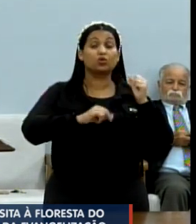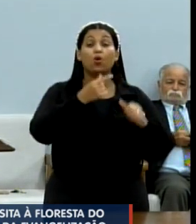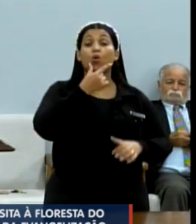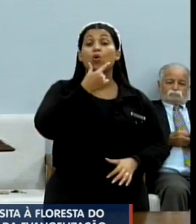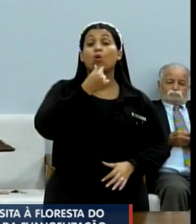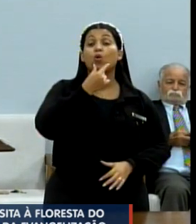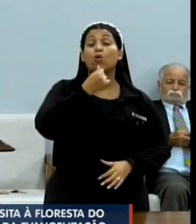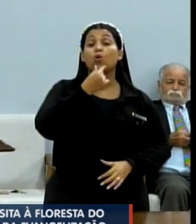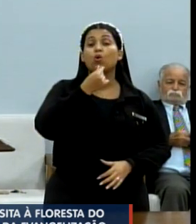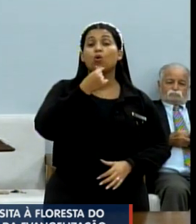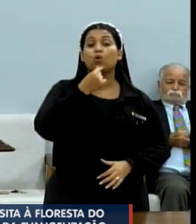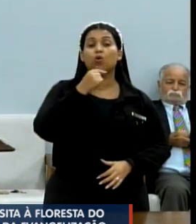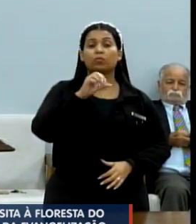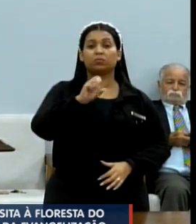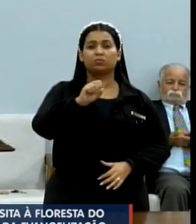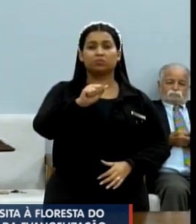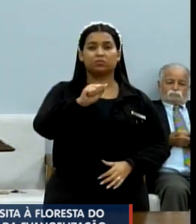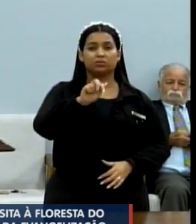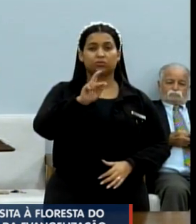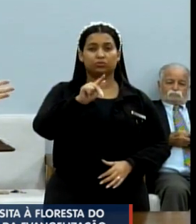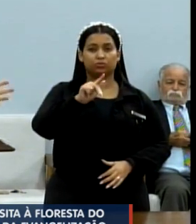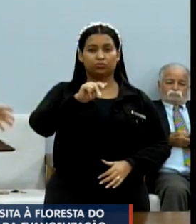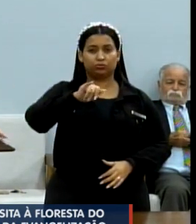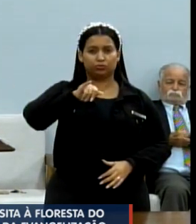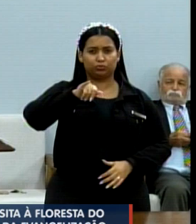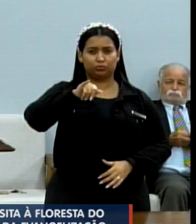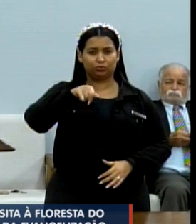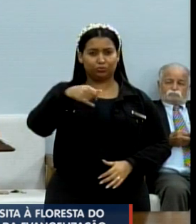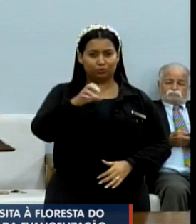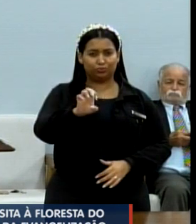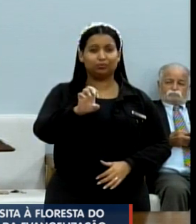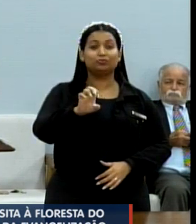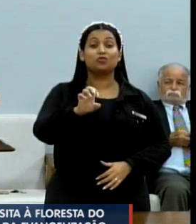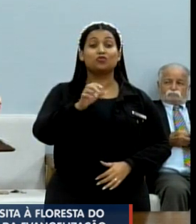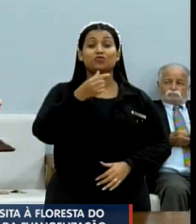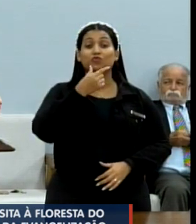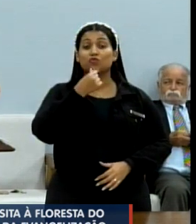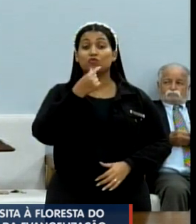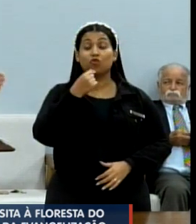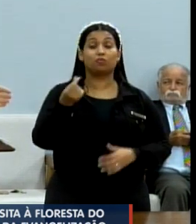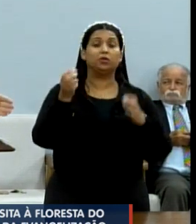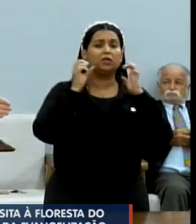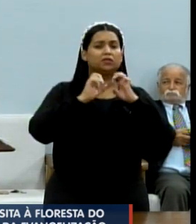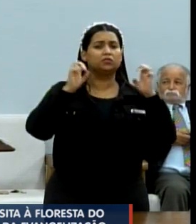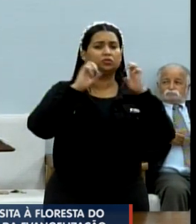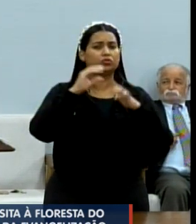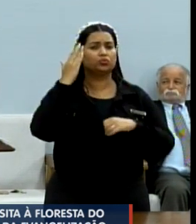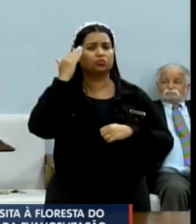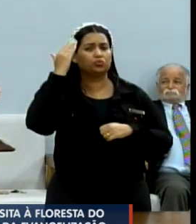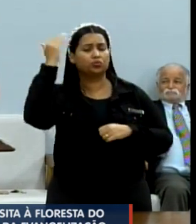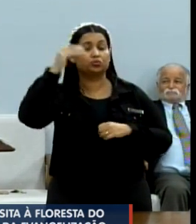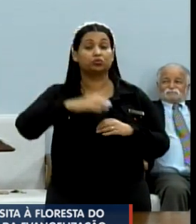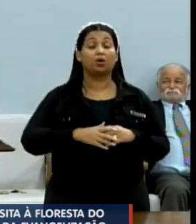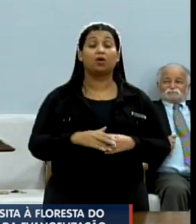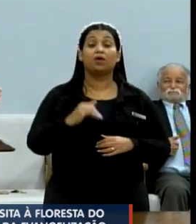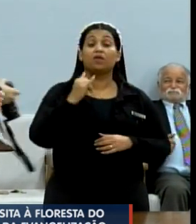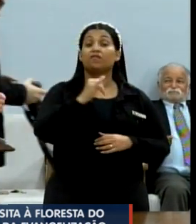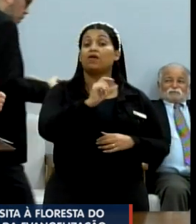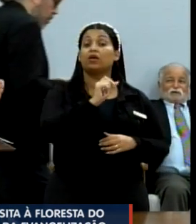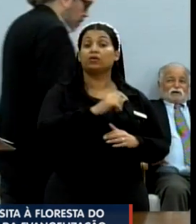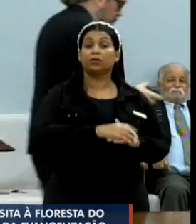dos maiores evangelistas que existe no mundo, ele disse que o evangelismo é o mendigo